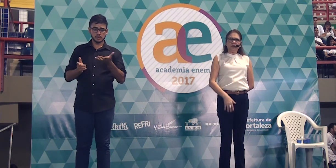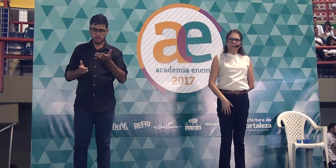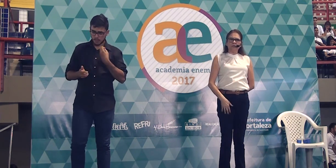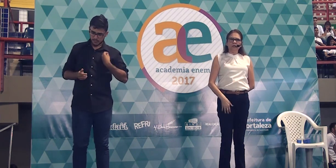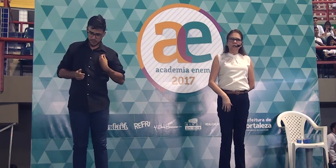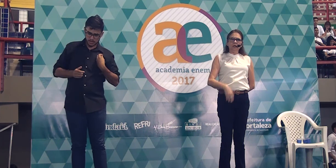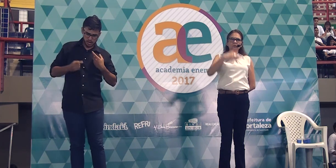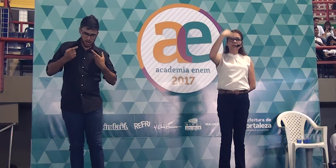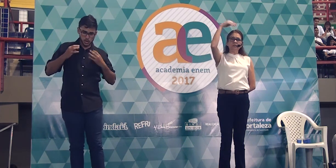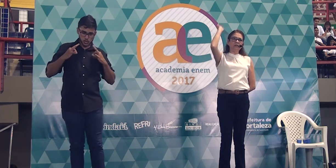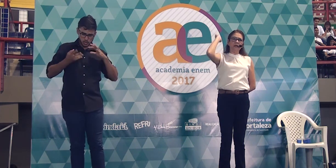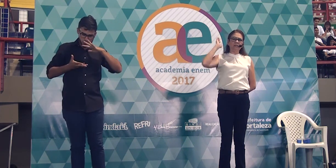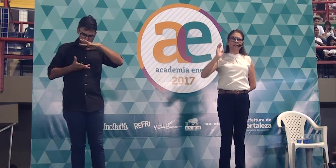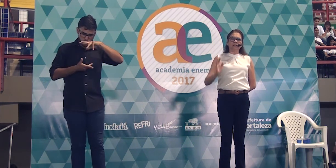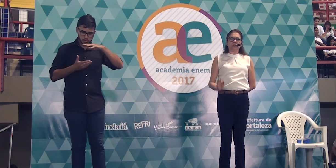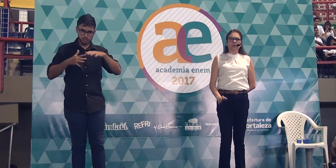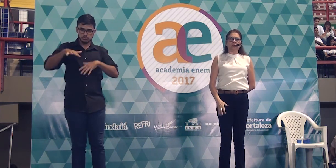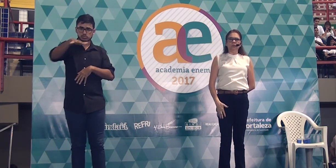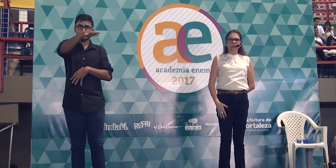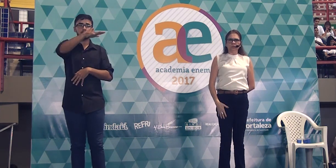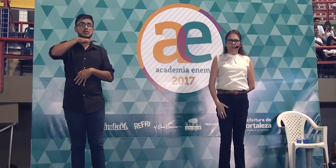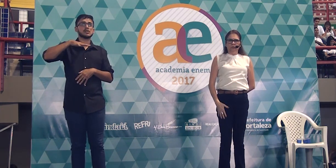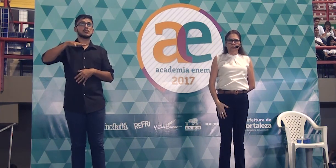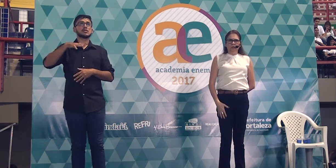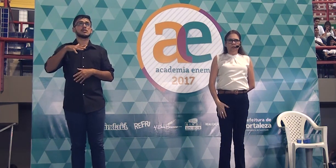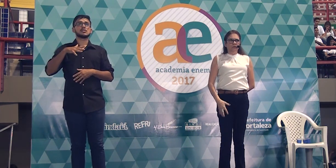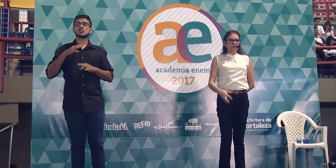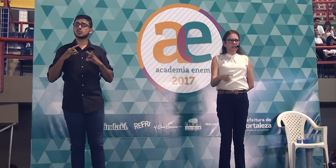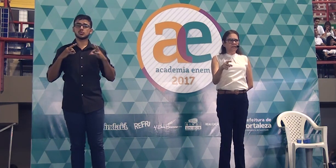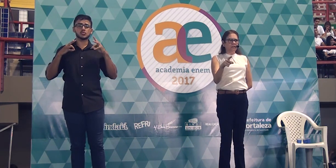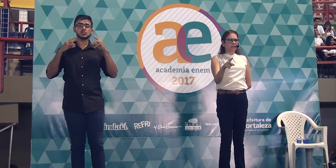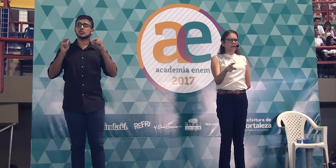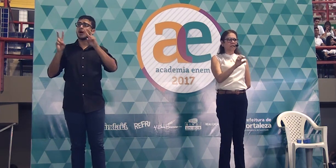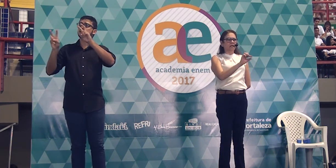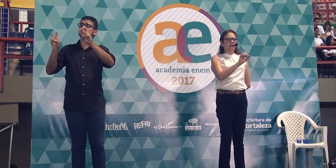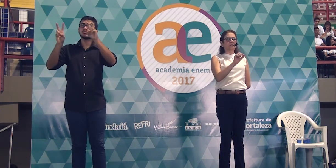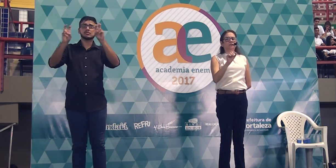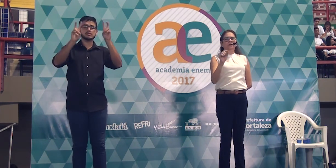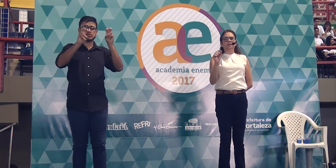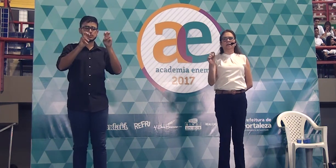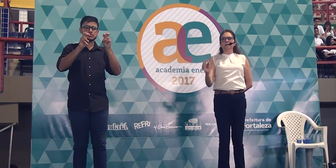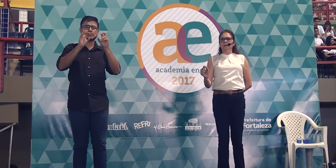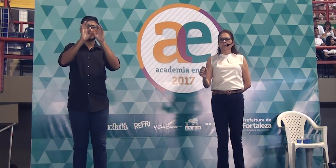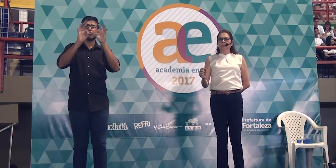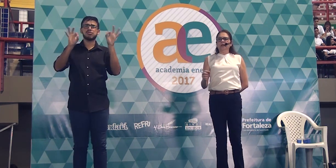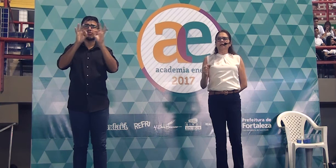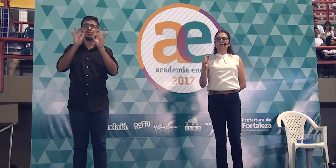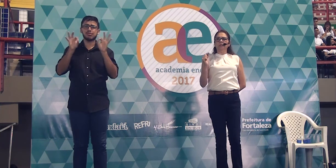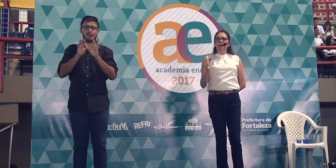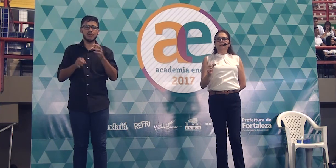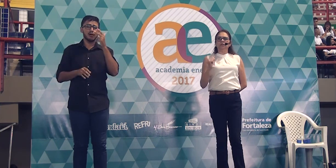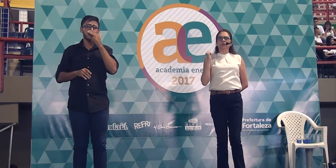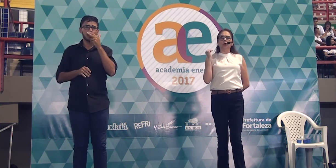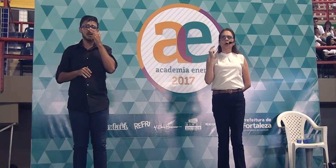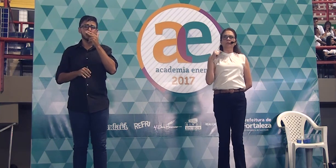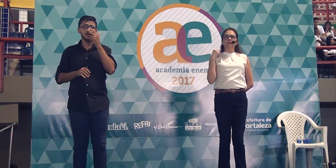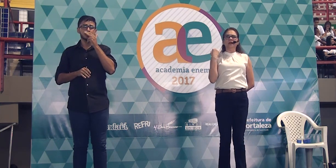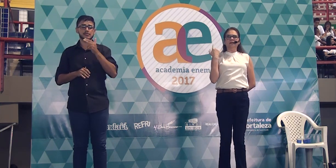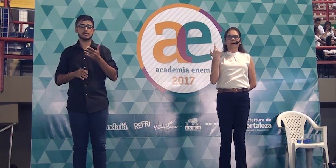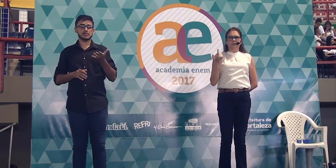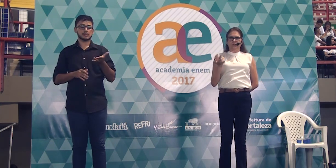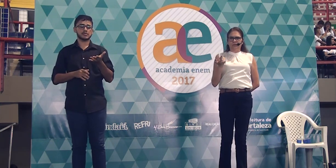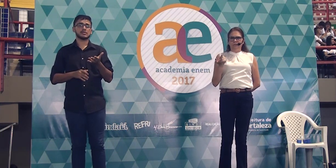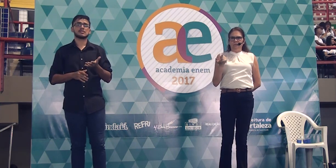mundo que vivemos. Eu nem sei se existe outro mundo. Vocês entendem que essa frase aí, ela é chamada de